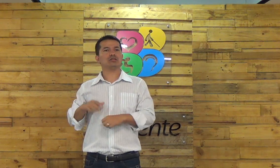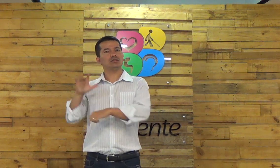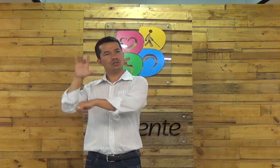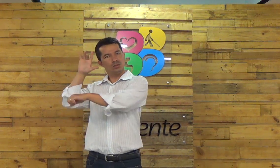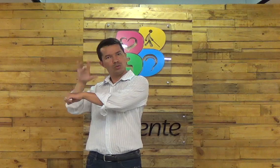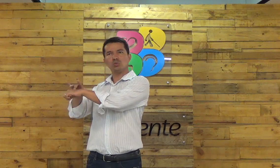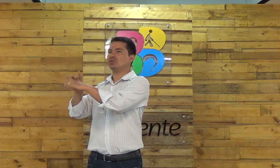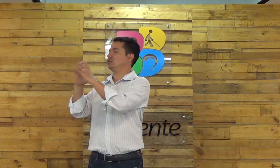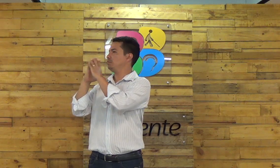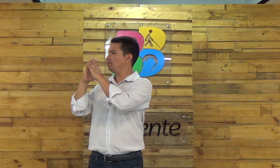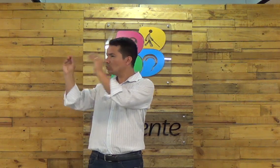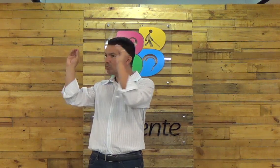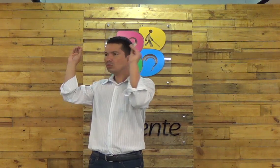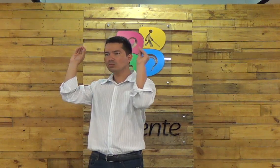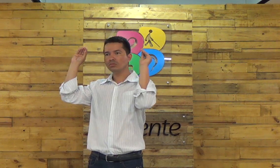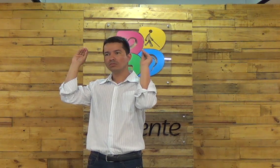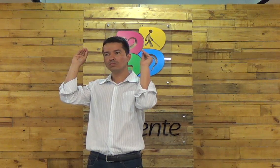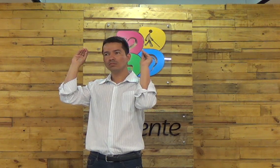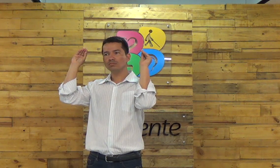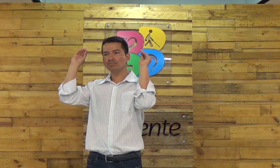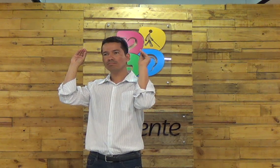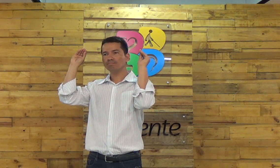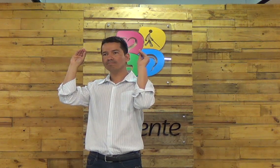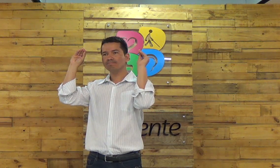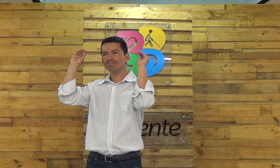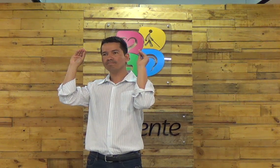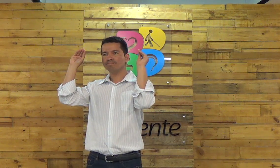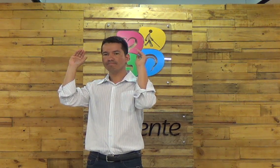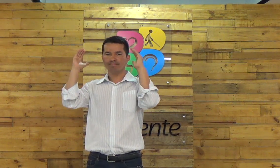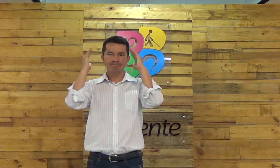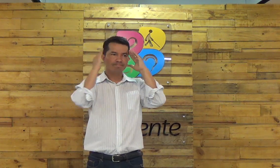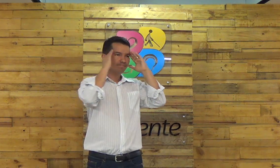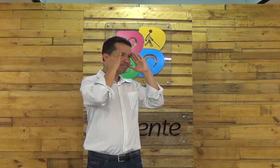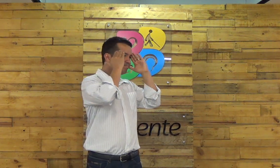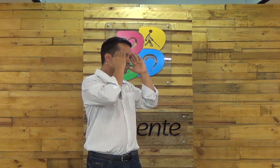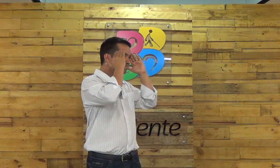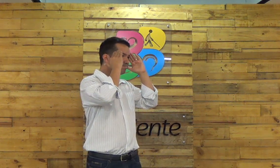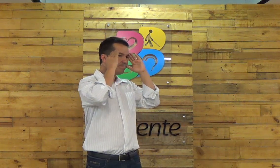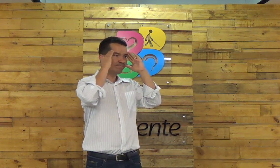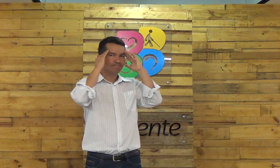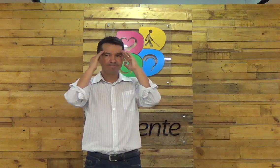angustiada triste Jesus curou isso também aproveitou e curou entende?